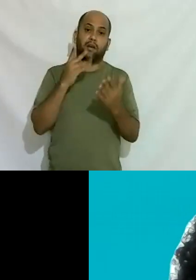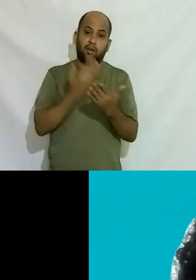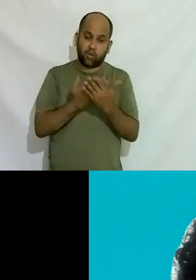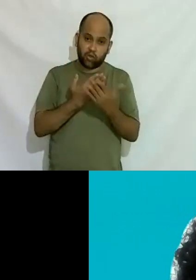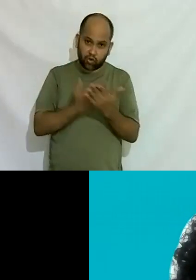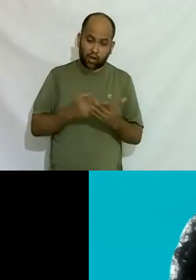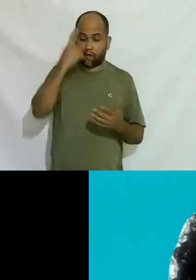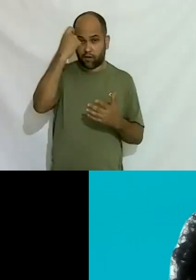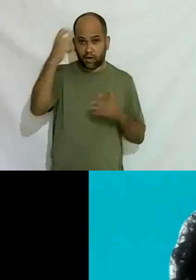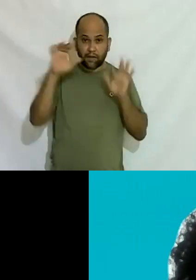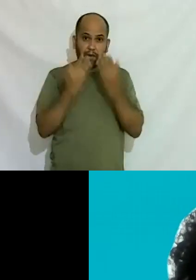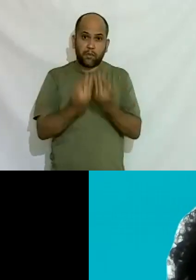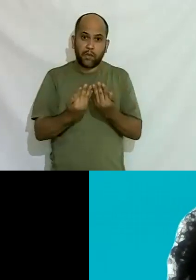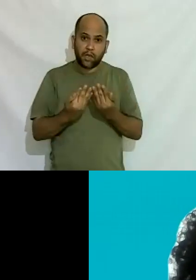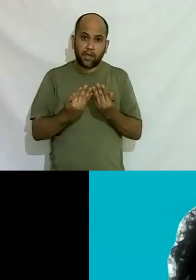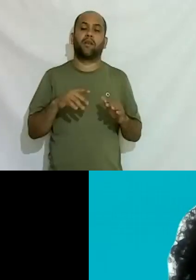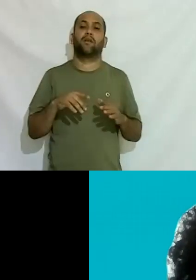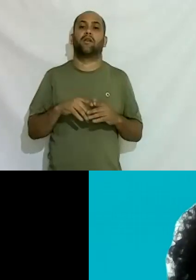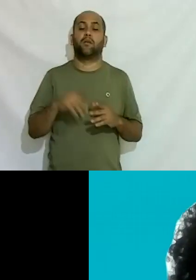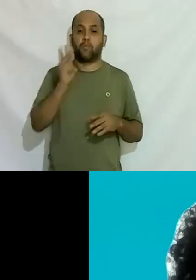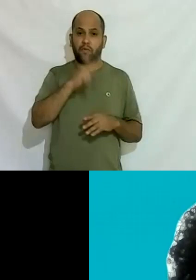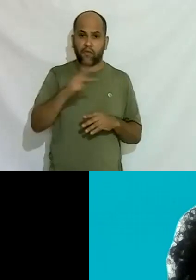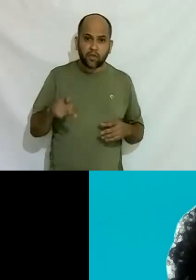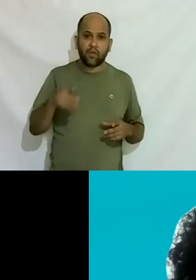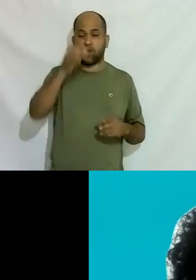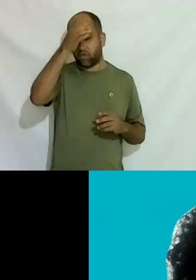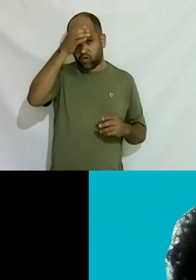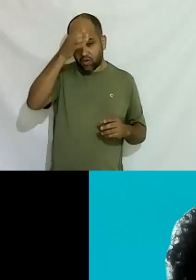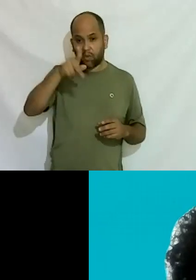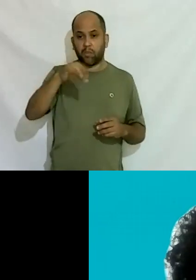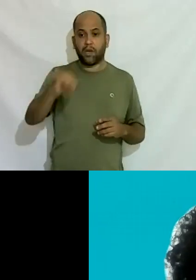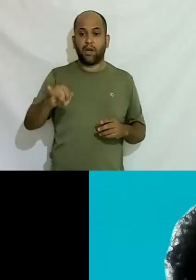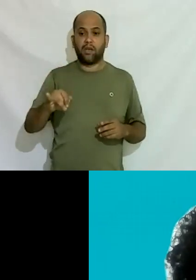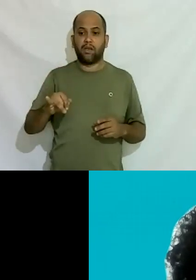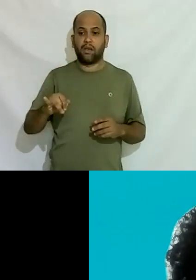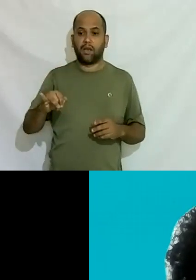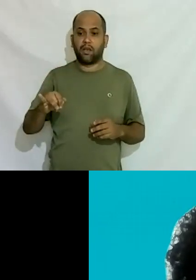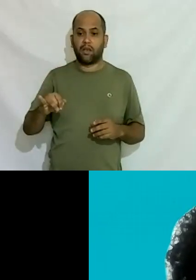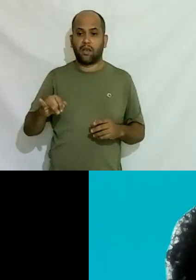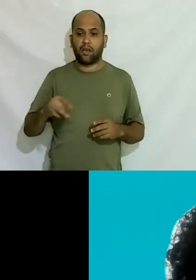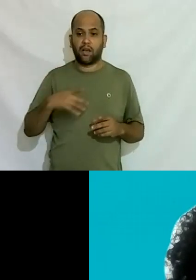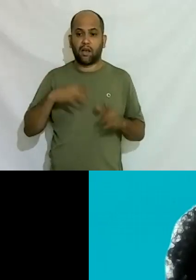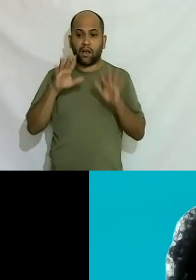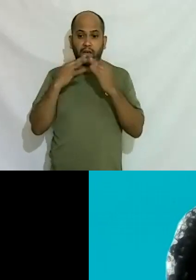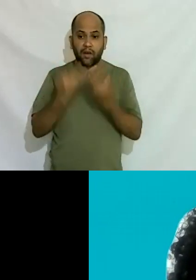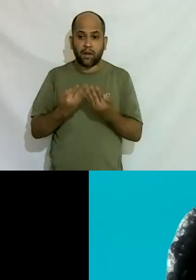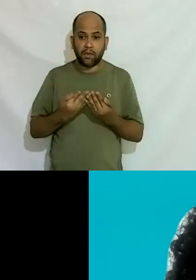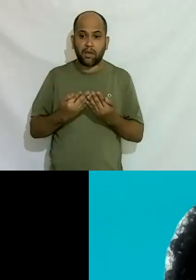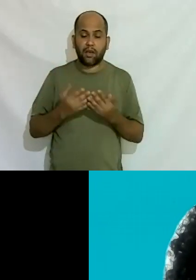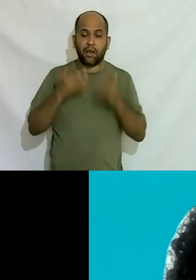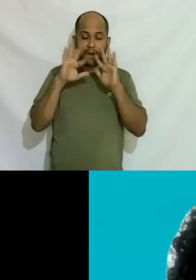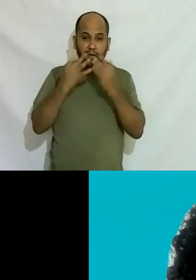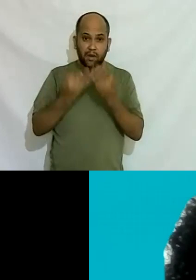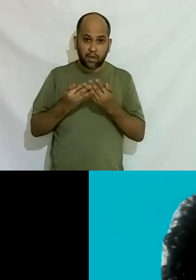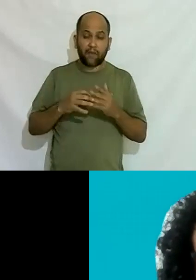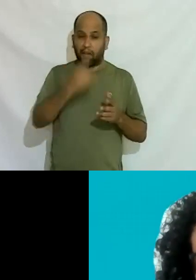pais sofre violência dos tios tem leves que a gente sofre estupro corretivo a família fala estupra ela pra ver se ela aprende a gostar de